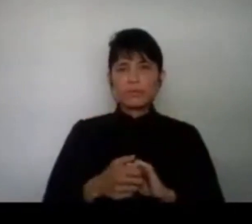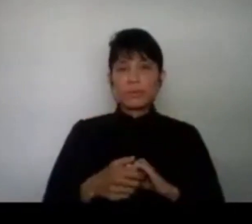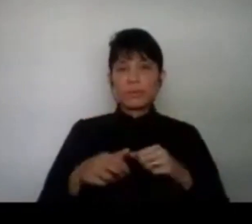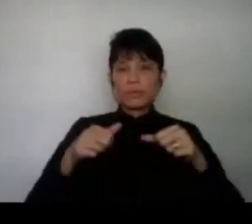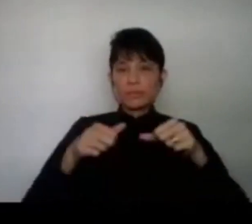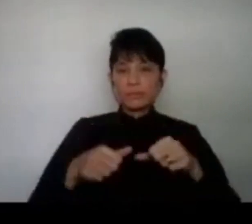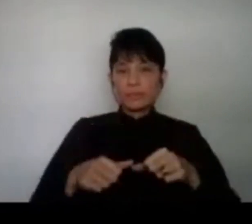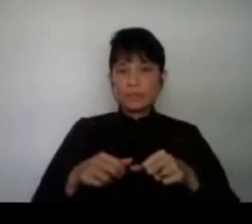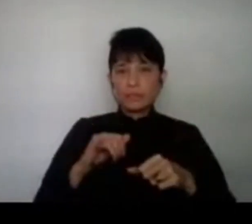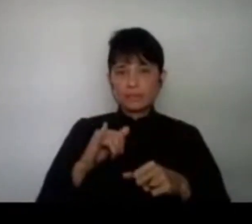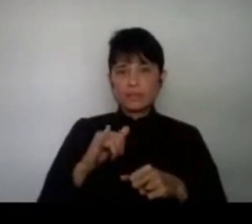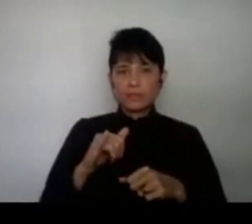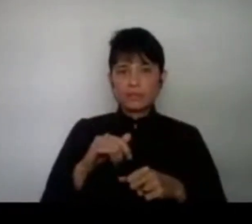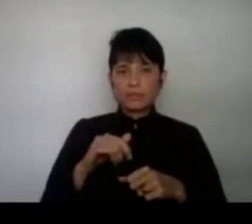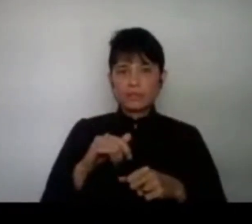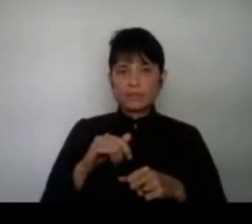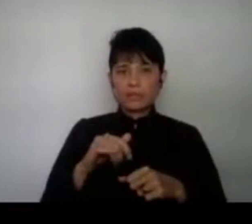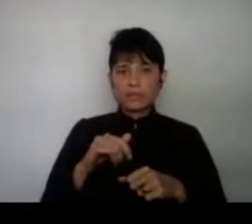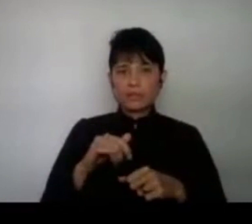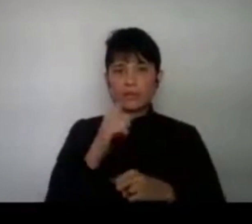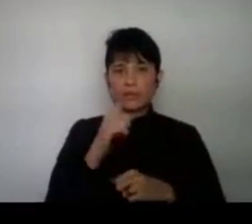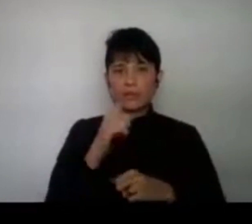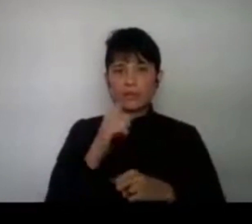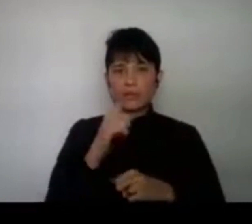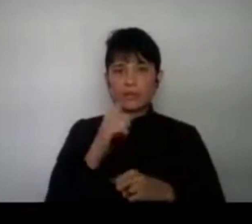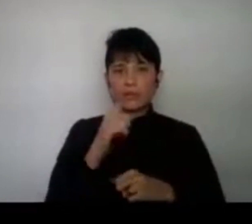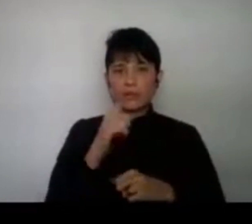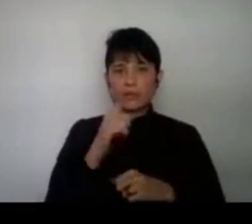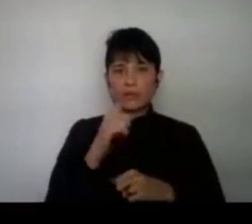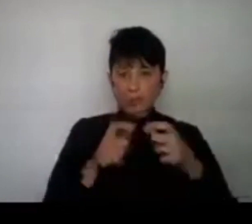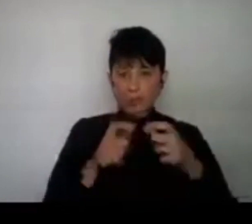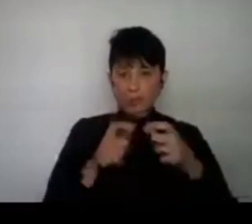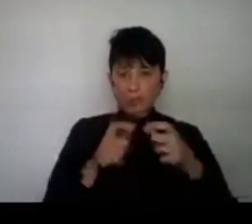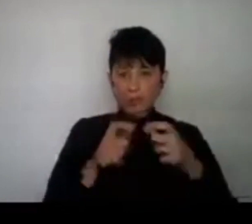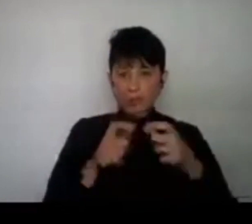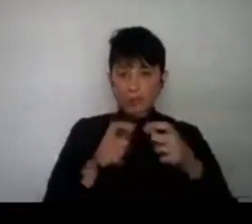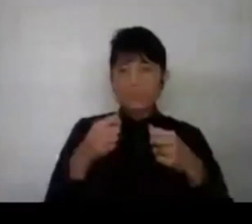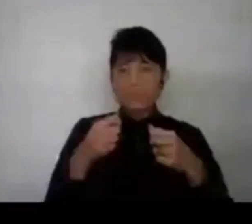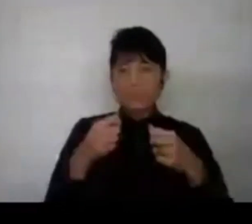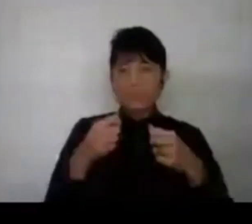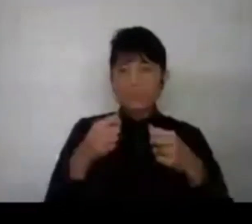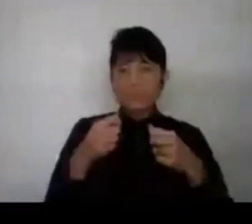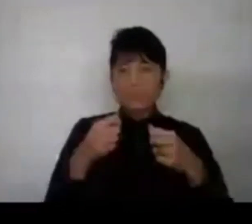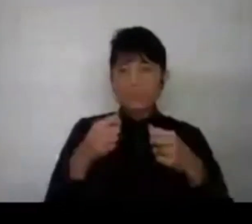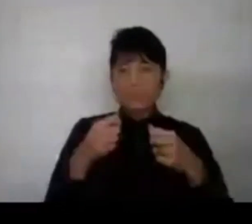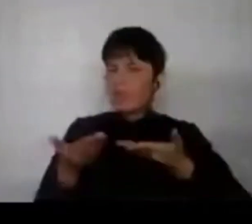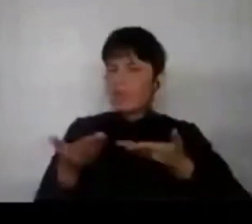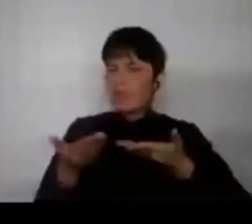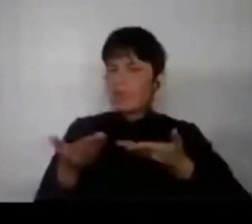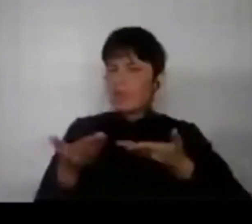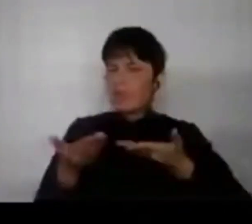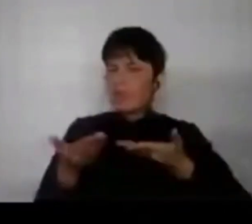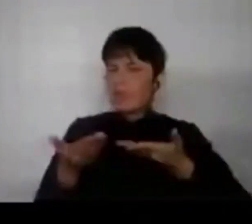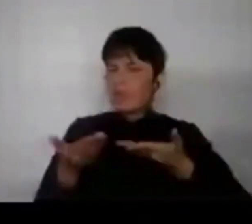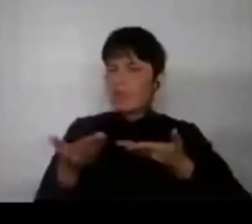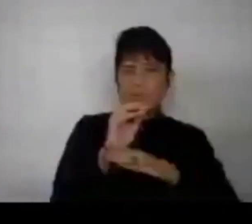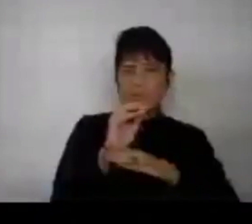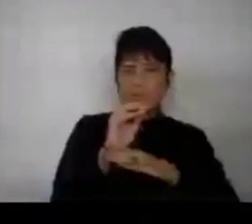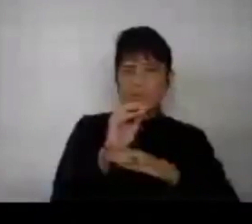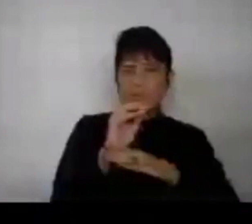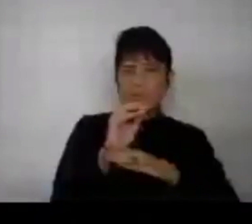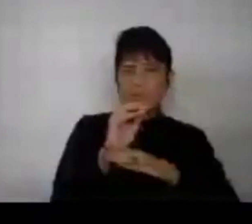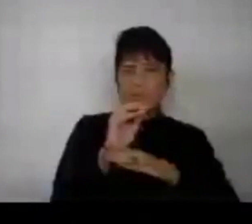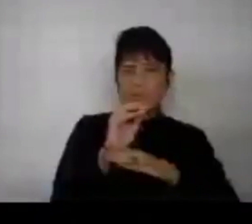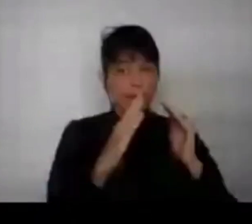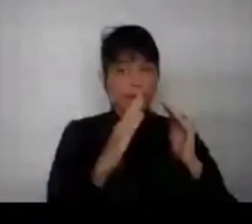se você é uma mulher, justamente são aqueles lugares que deveriam ser os lugares de cuidado, de acolhimento, como a própria casa